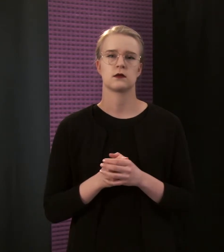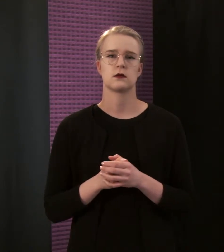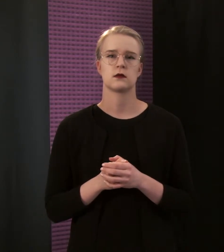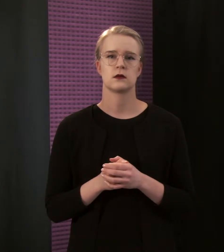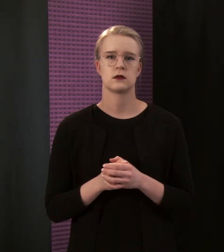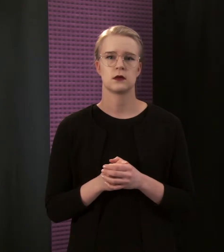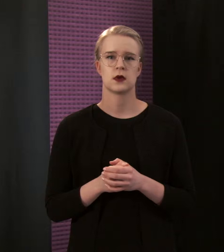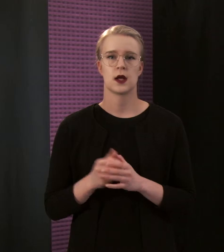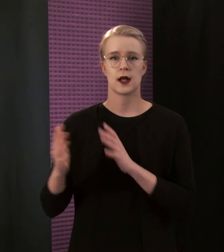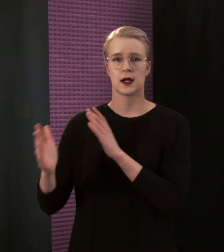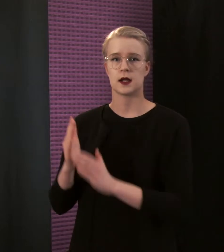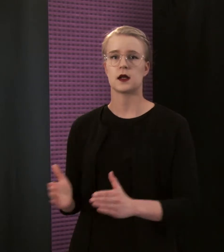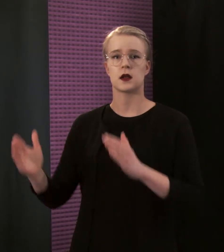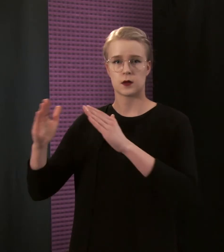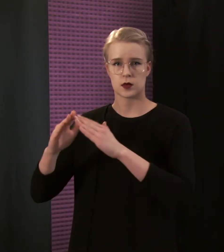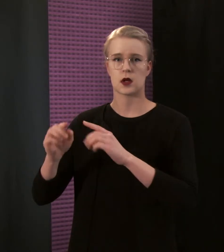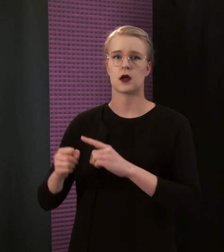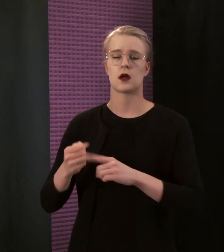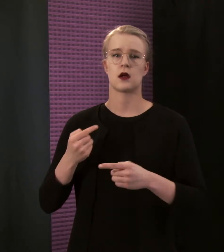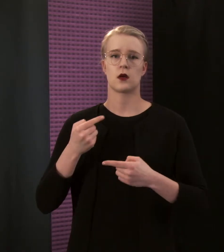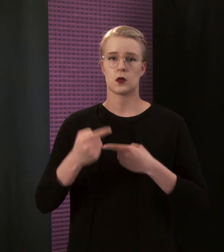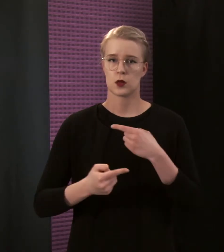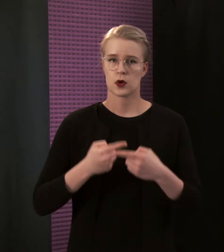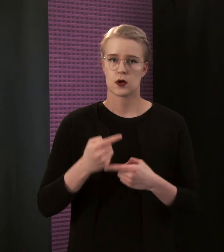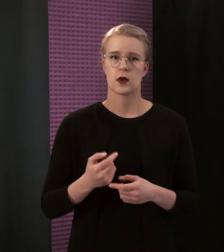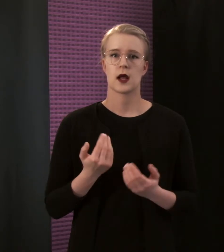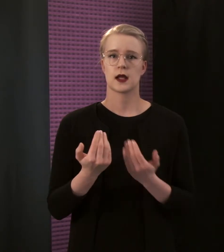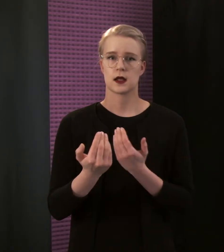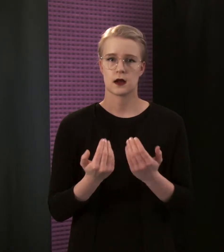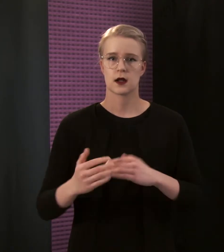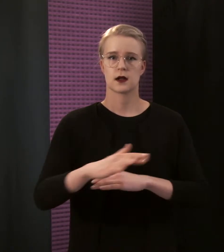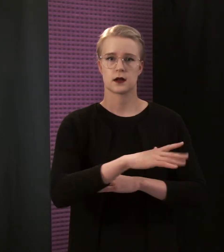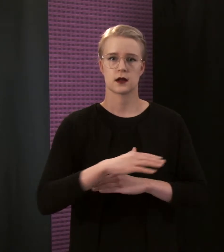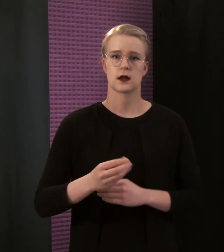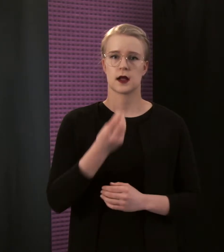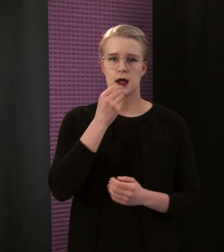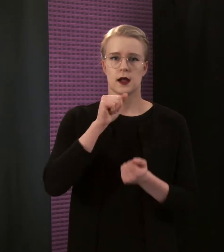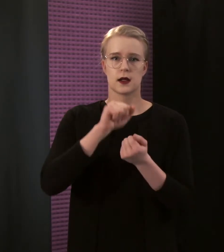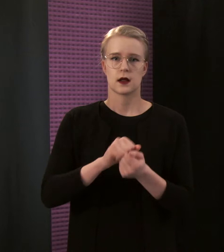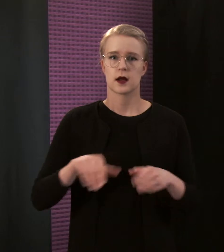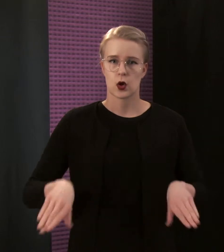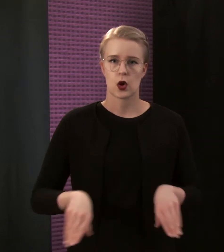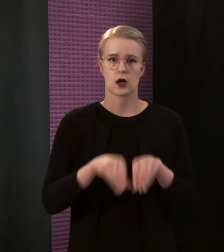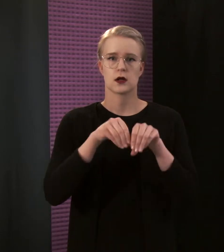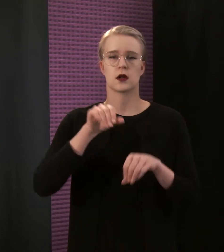Liikenneasemaa ryhtyy pyörittämään Jalasjärveläinen elintarvikekonserni Juustoportti.